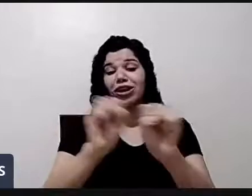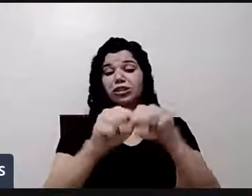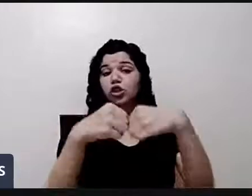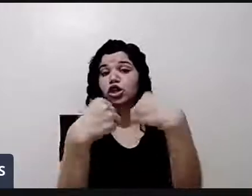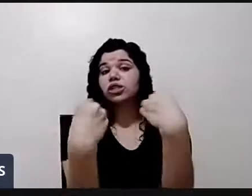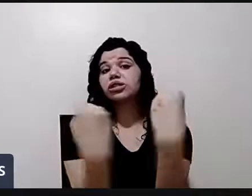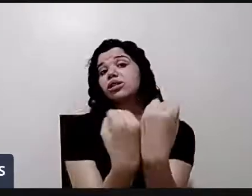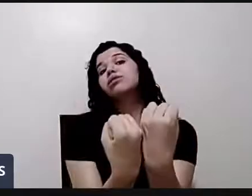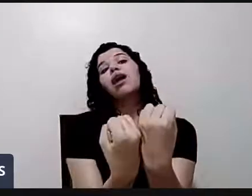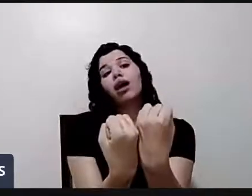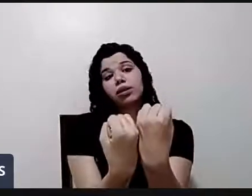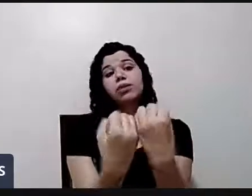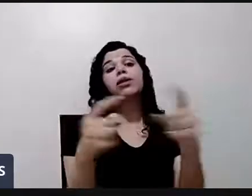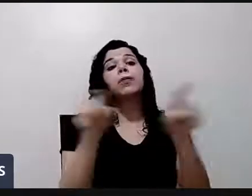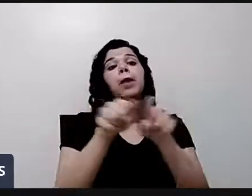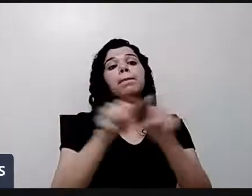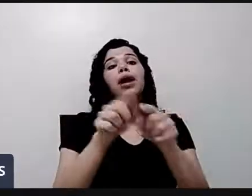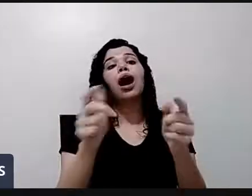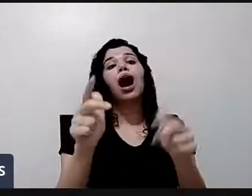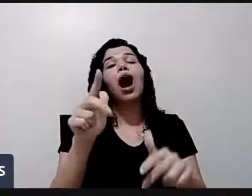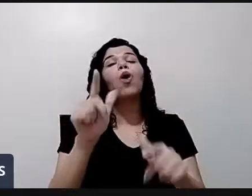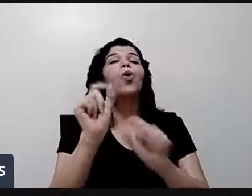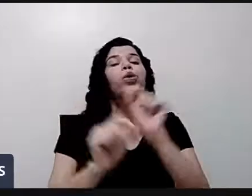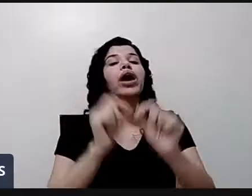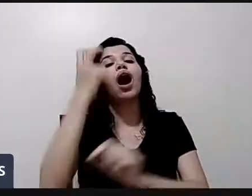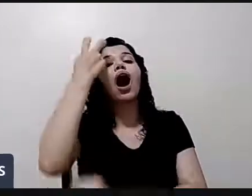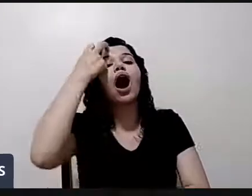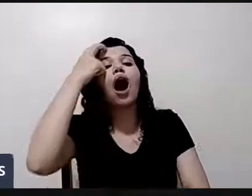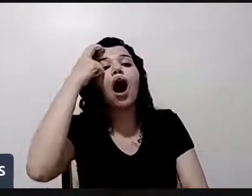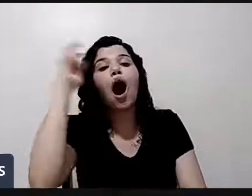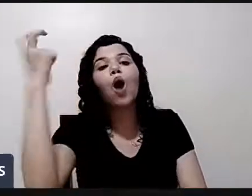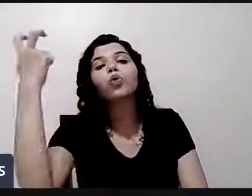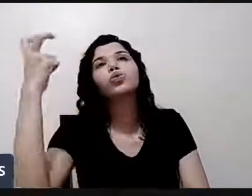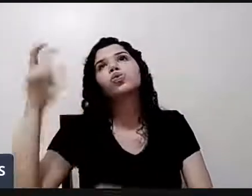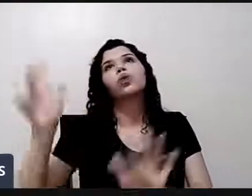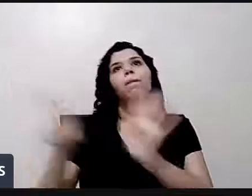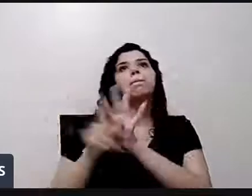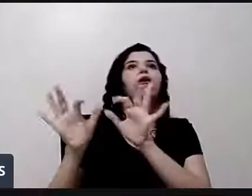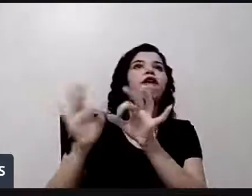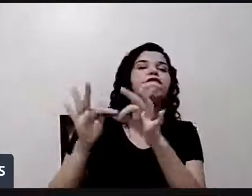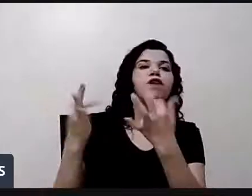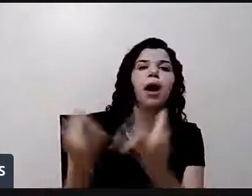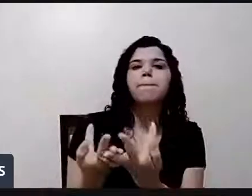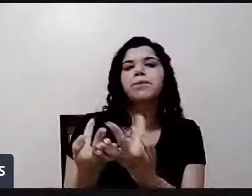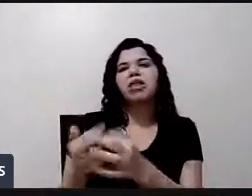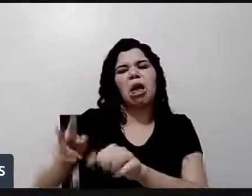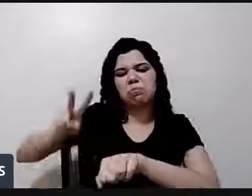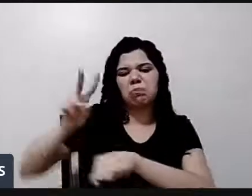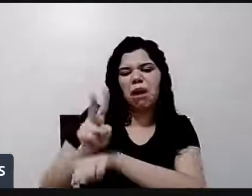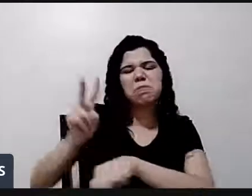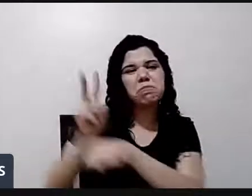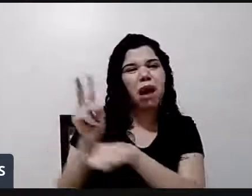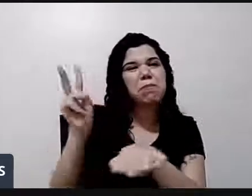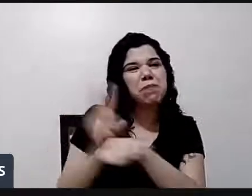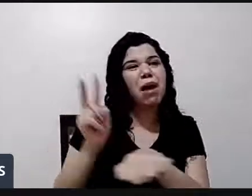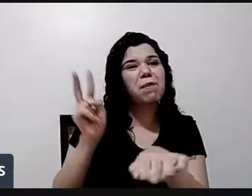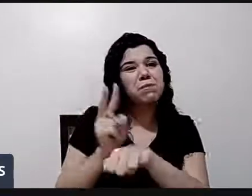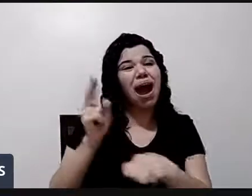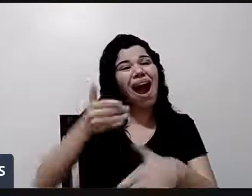muitas vezes, a cultura da família com a superproteção também é uma forma de atrapalhar. Dizendo, ó, ele não vai